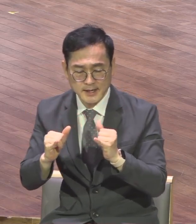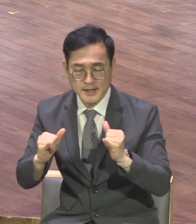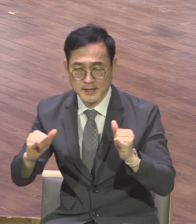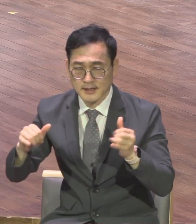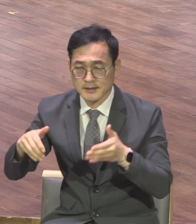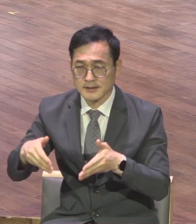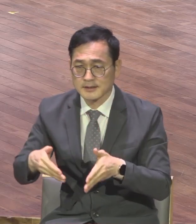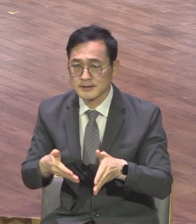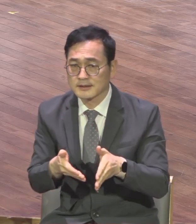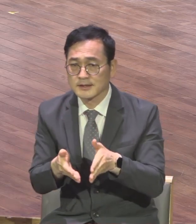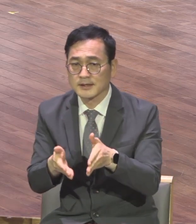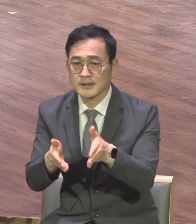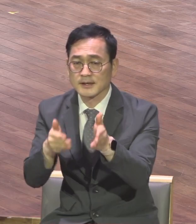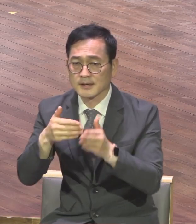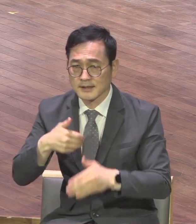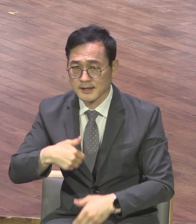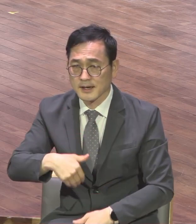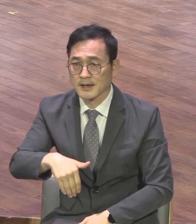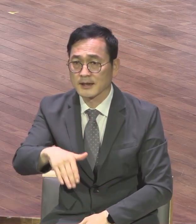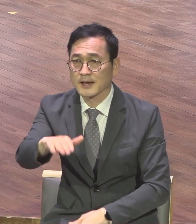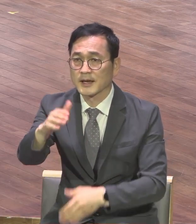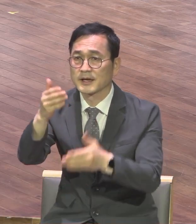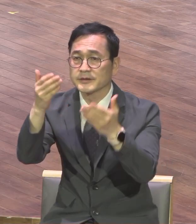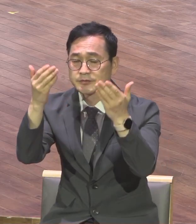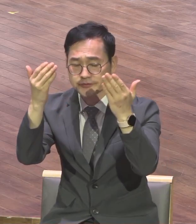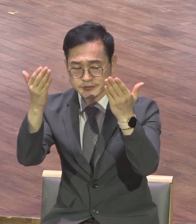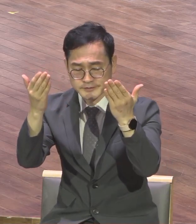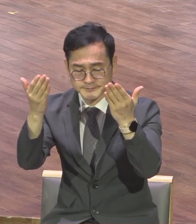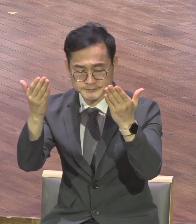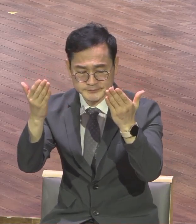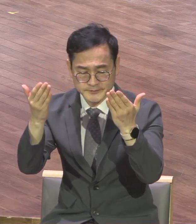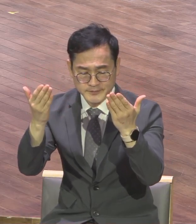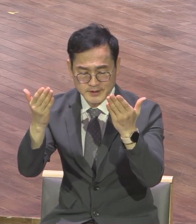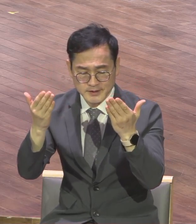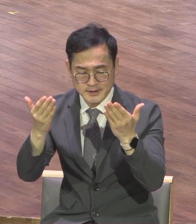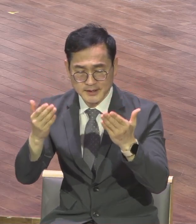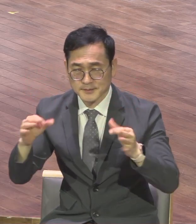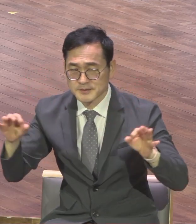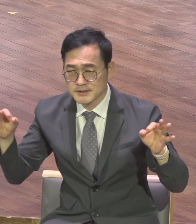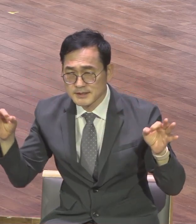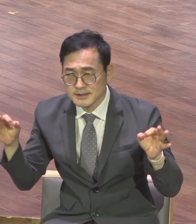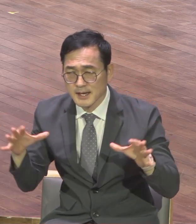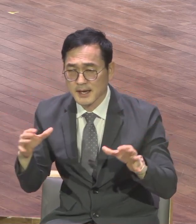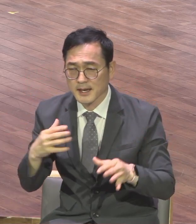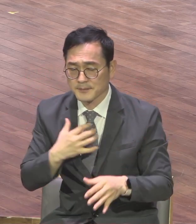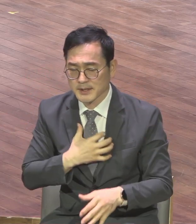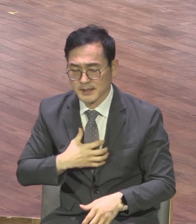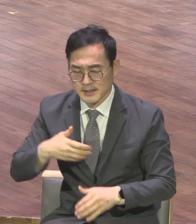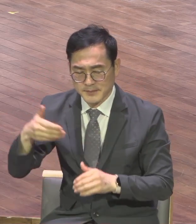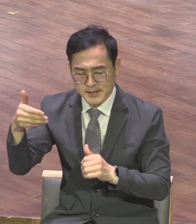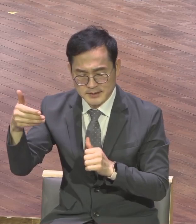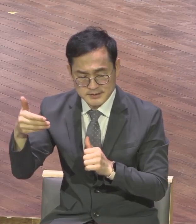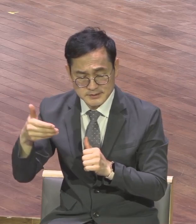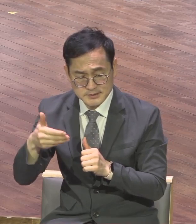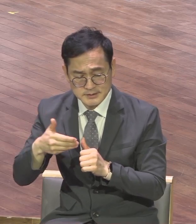국내 강행하시니 정신의 빛받을